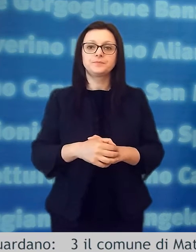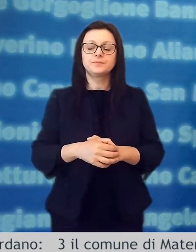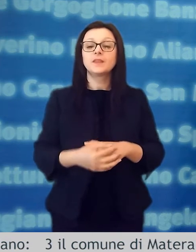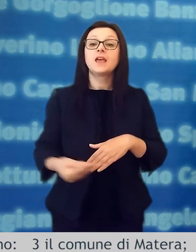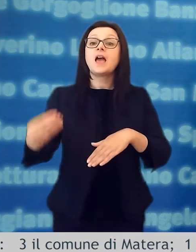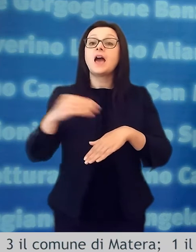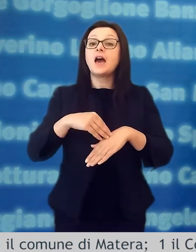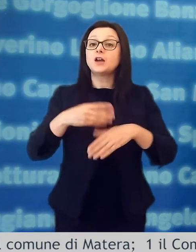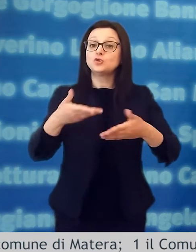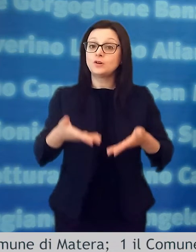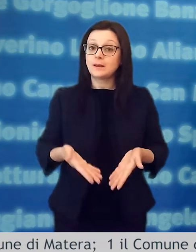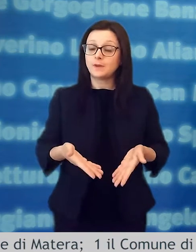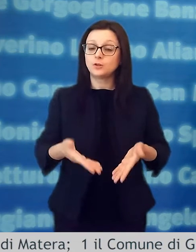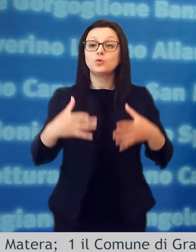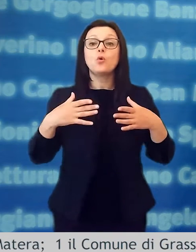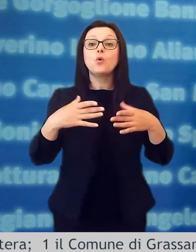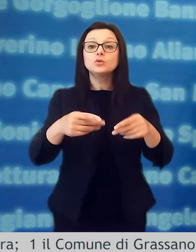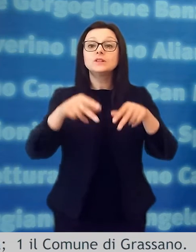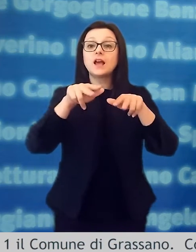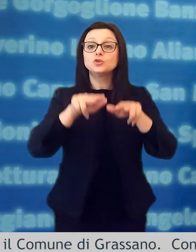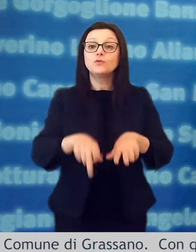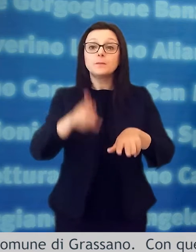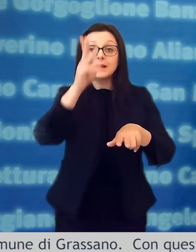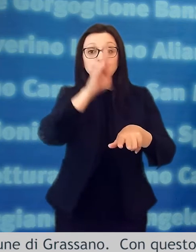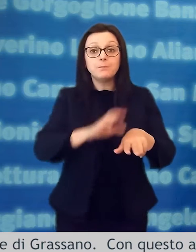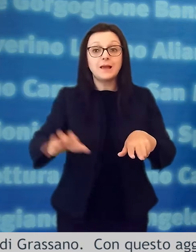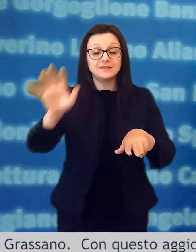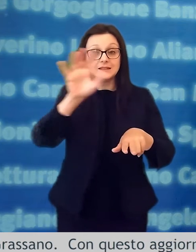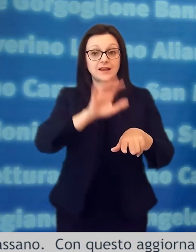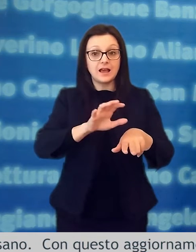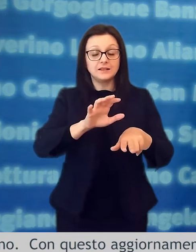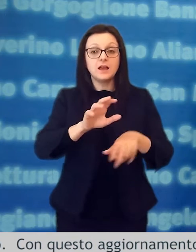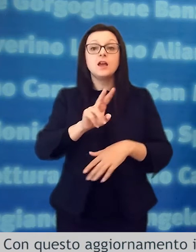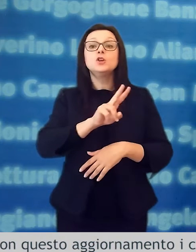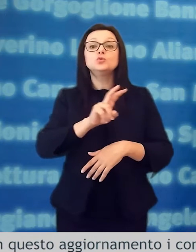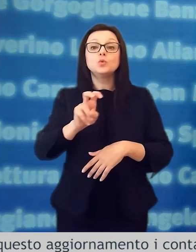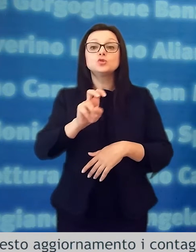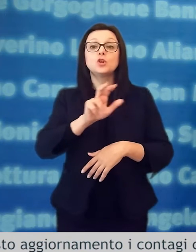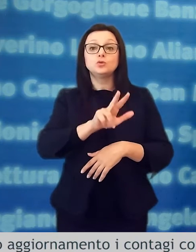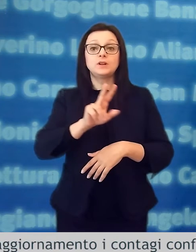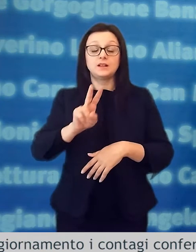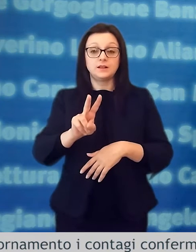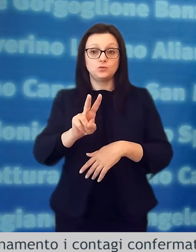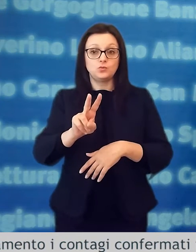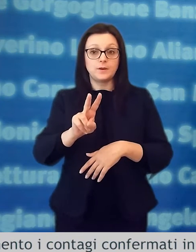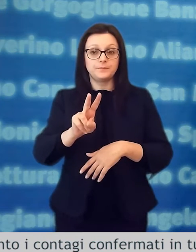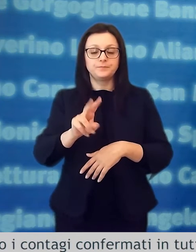con questo aggiornamento i contagi confermati in tutta la regione sono 232